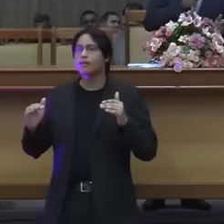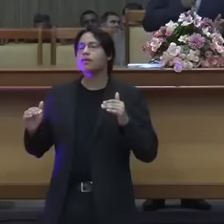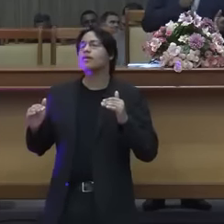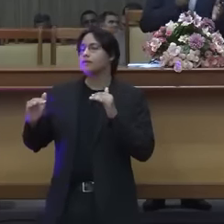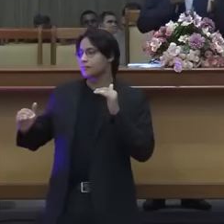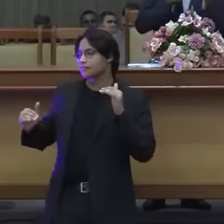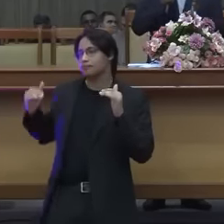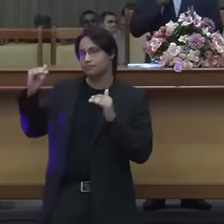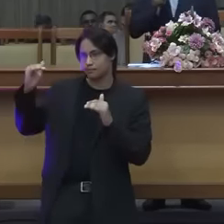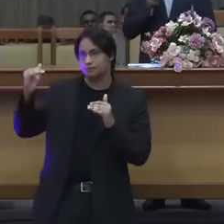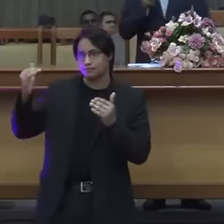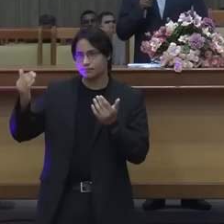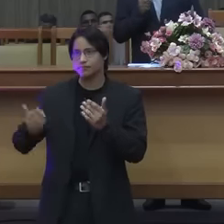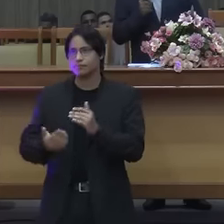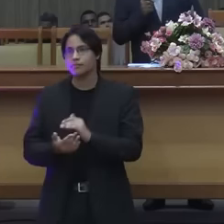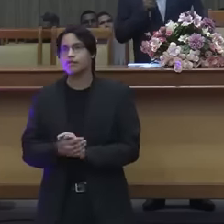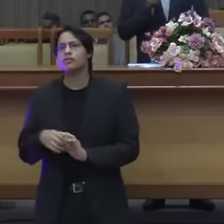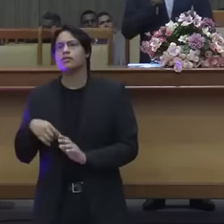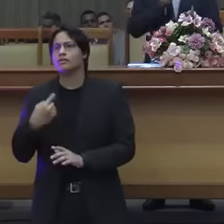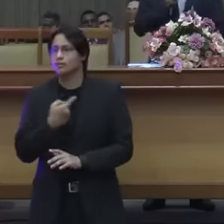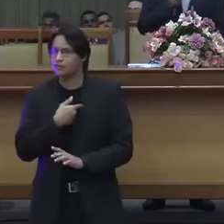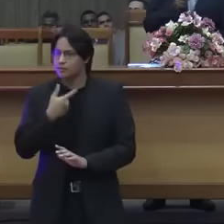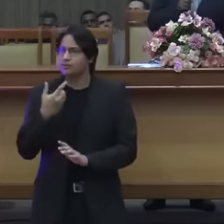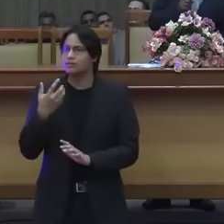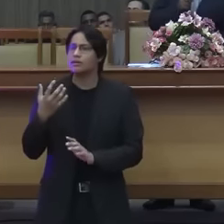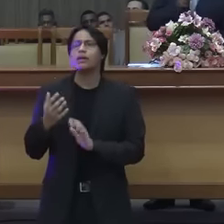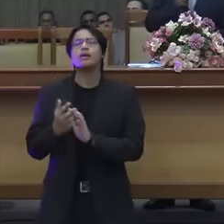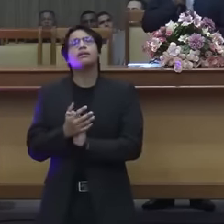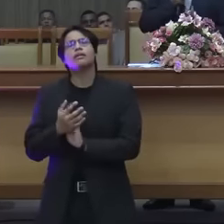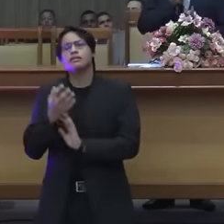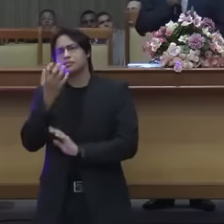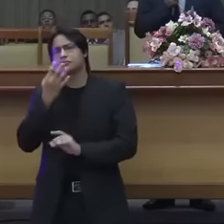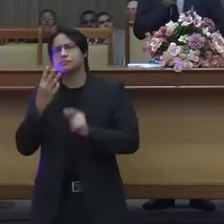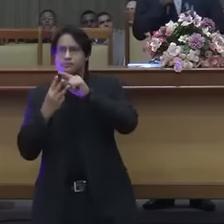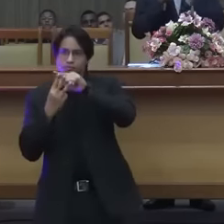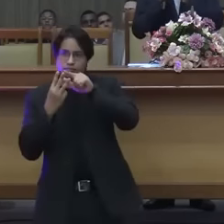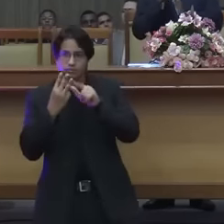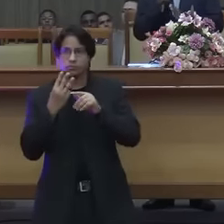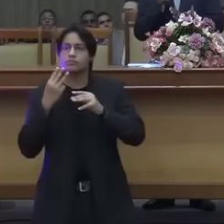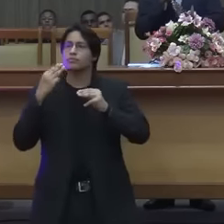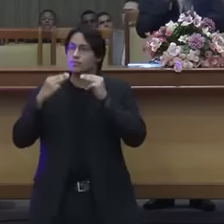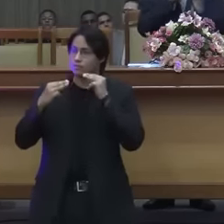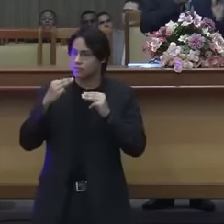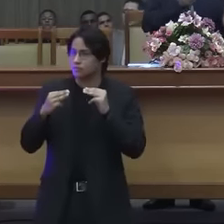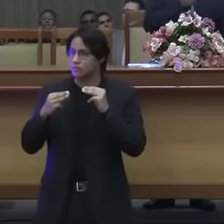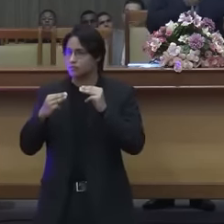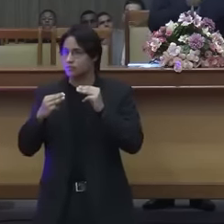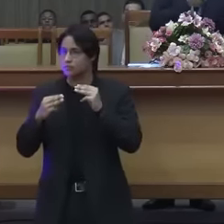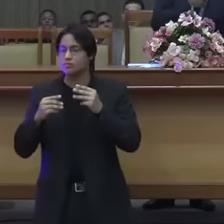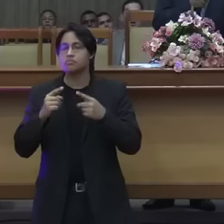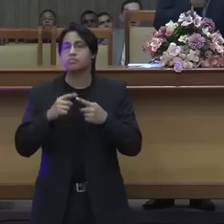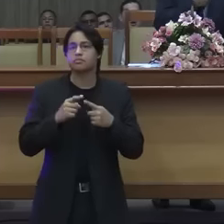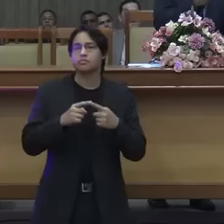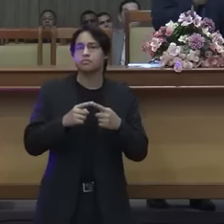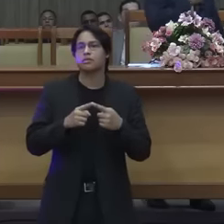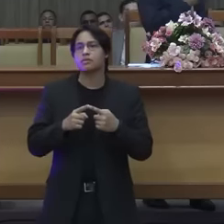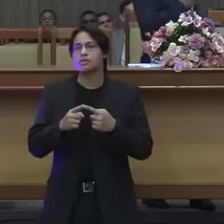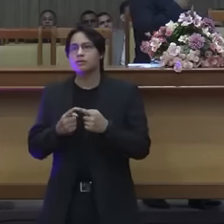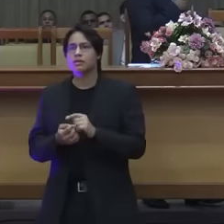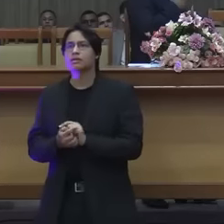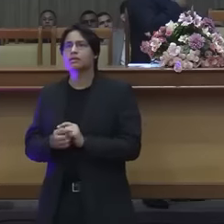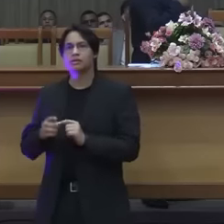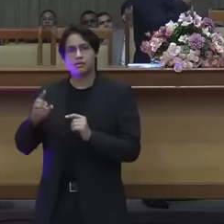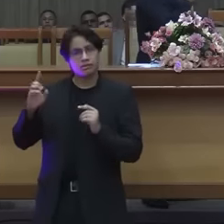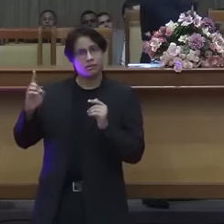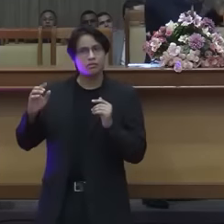cantamos aí três louvores, um que em cima da terra não há um maior do que